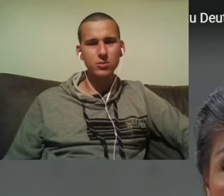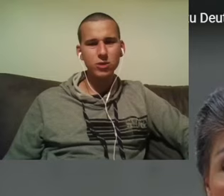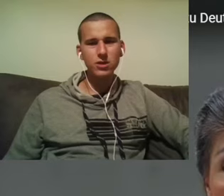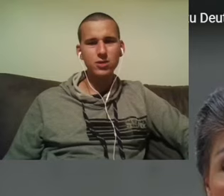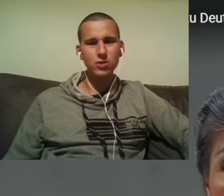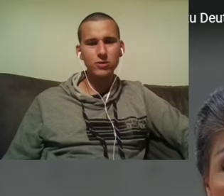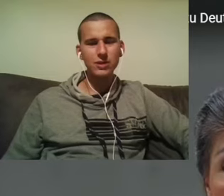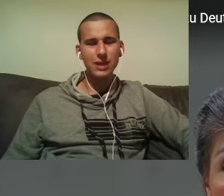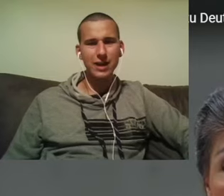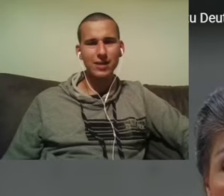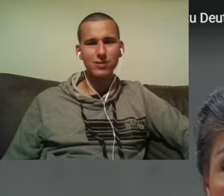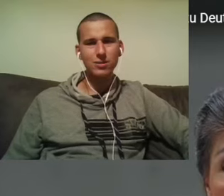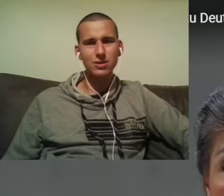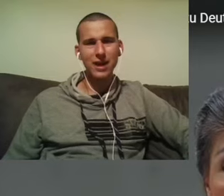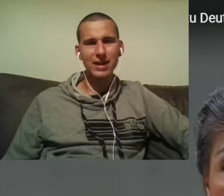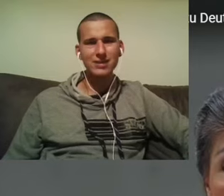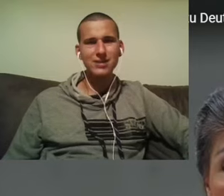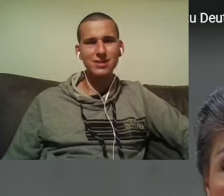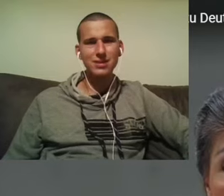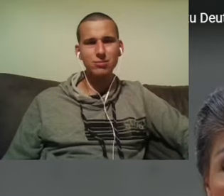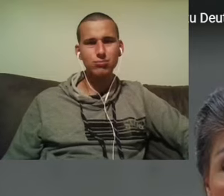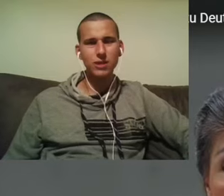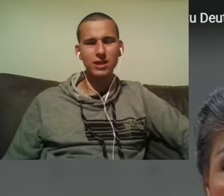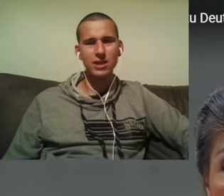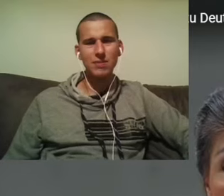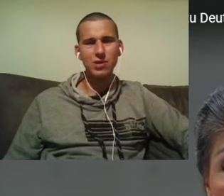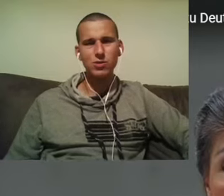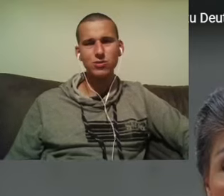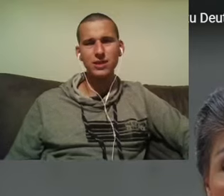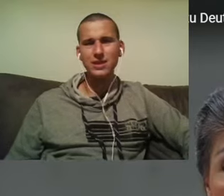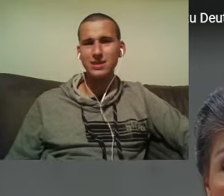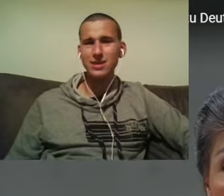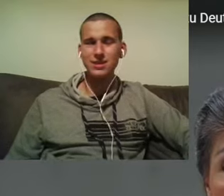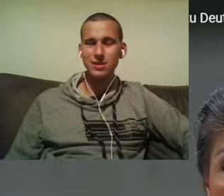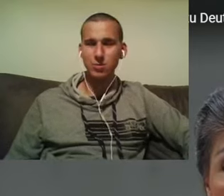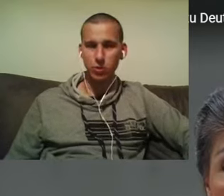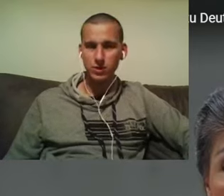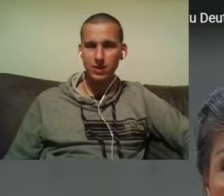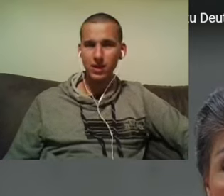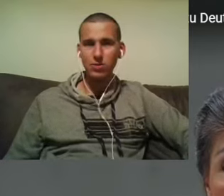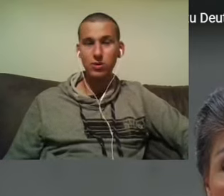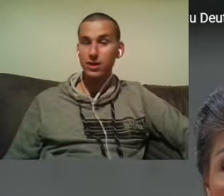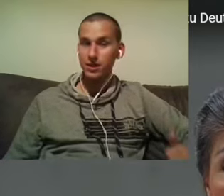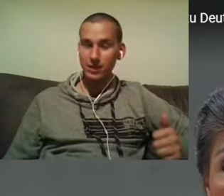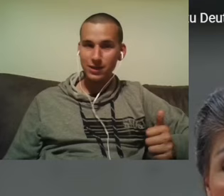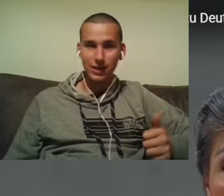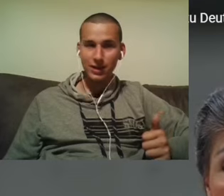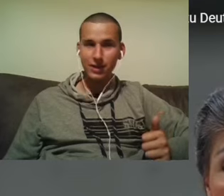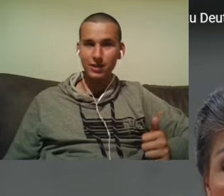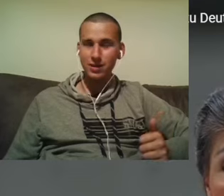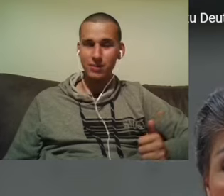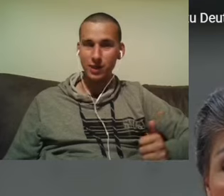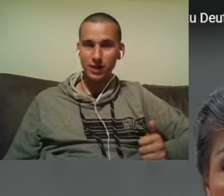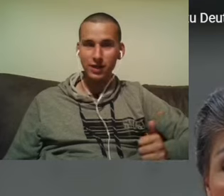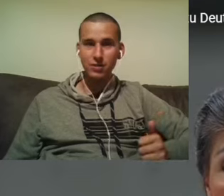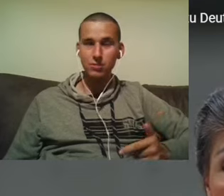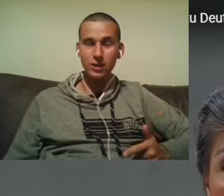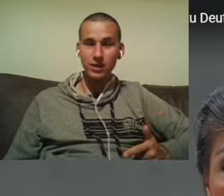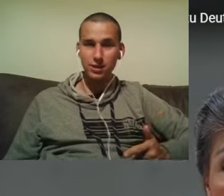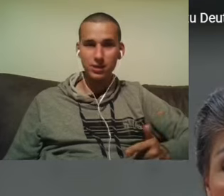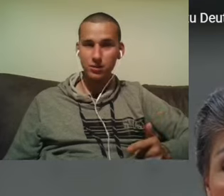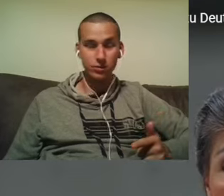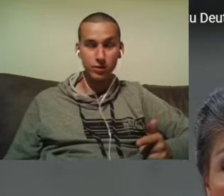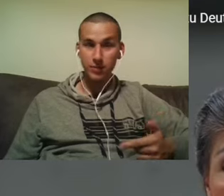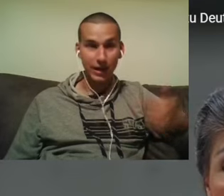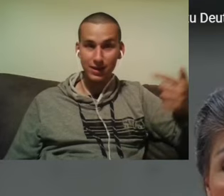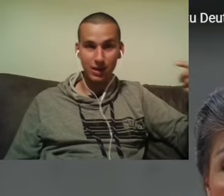Verluste, die müsste halt irgendwer tragen. Und die einzig praktikable Lösung, die ich sehe, ist, dass die Bundesregierung, nicht die Länder, die haben kein Geld,